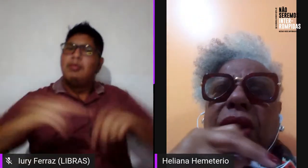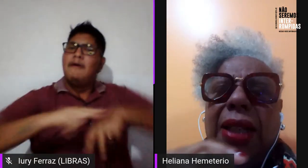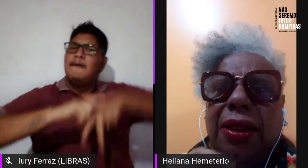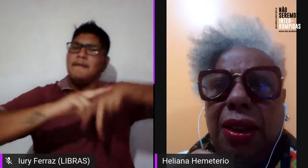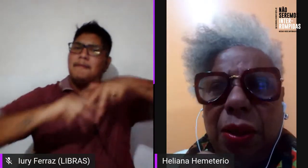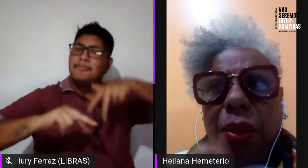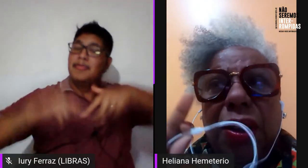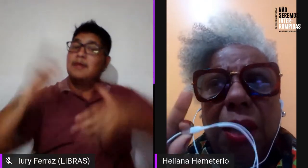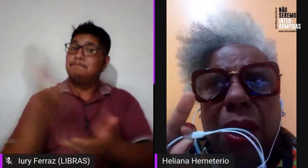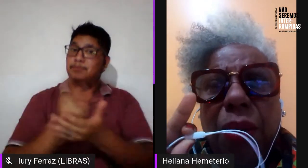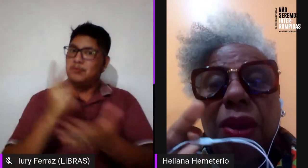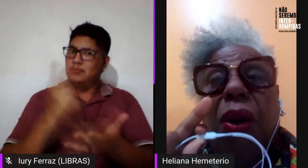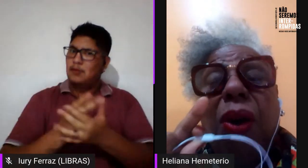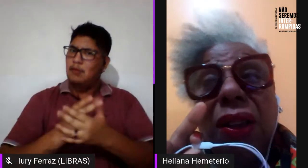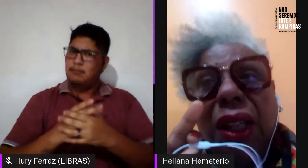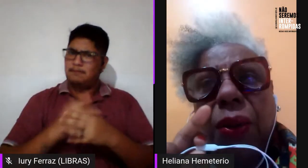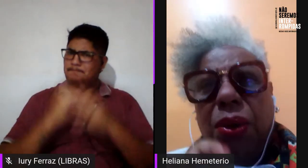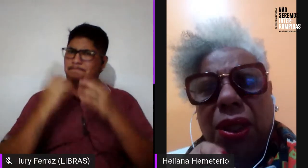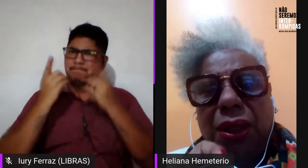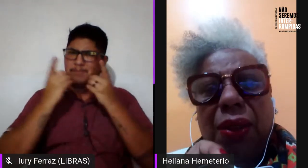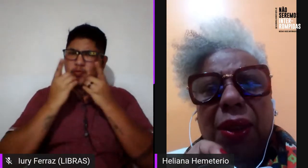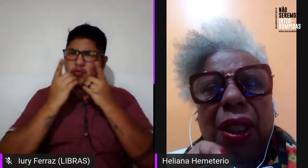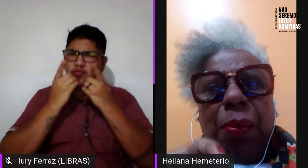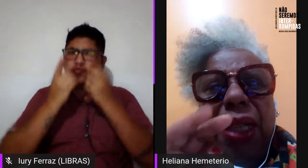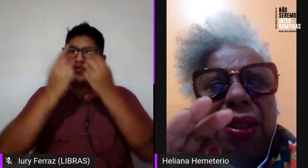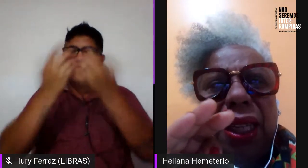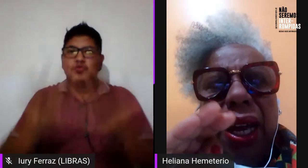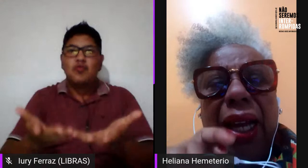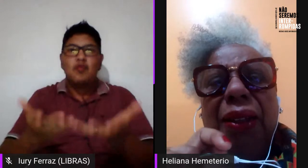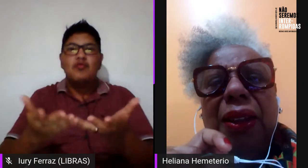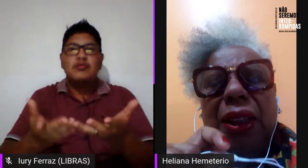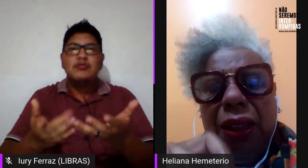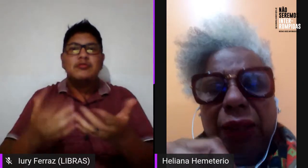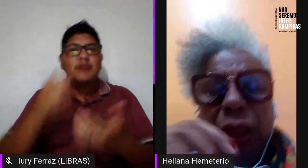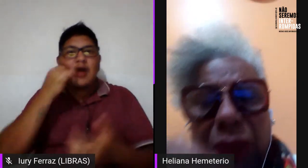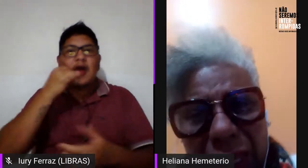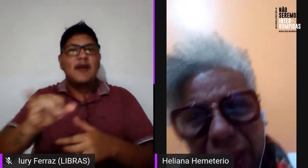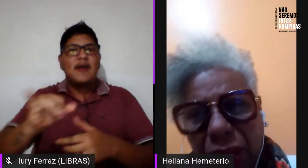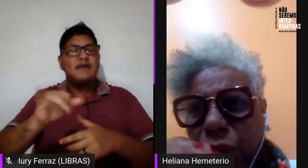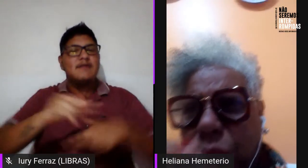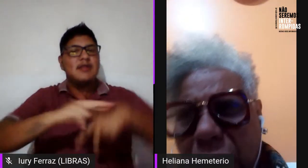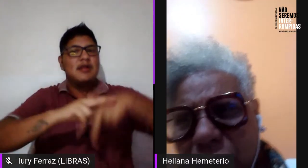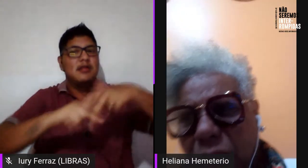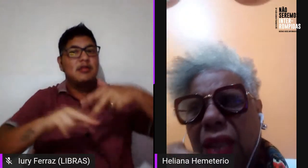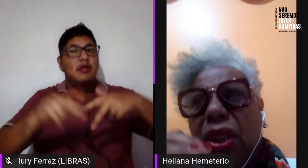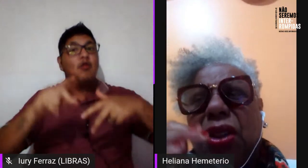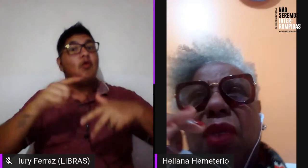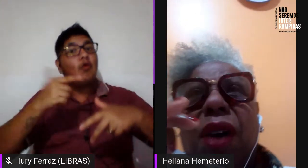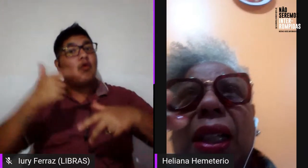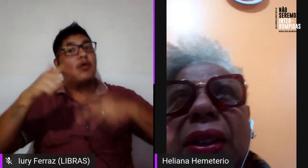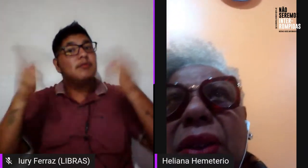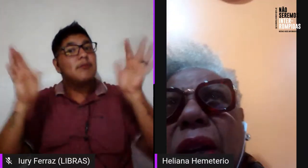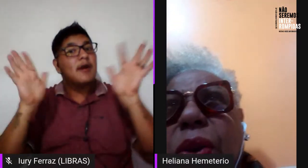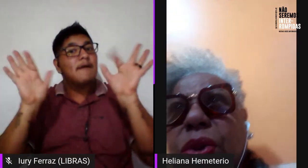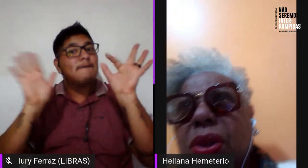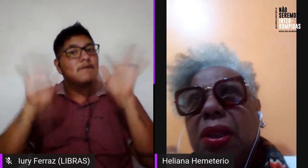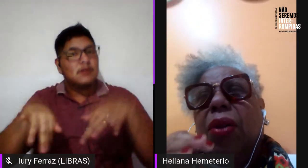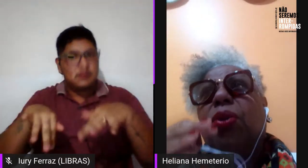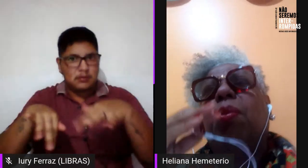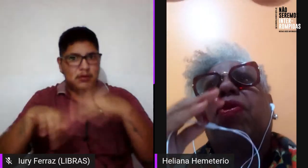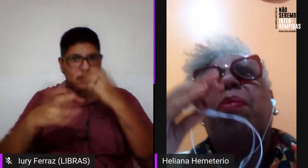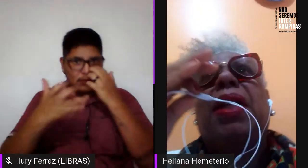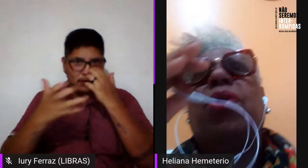antirracismo, isso é uma coisa. Outra coisa para encerrar, eu quero trazer tudo isso que a gente está falando da